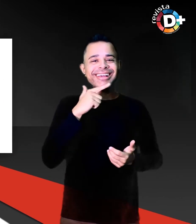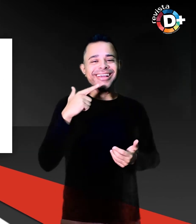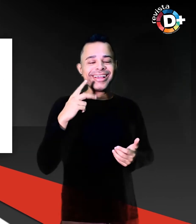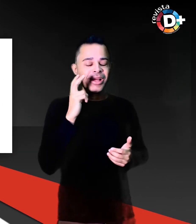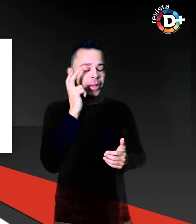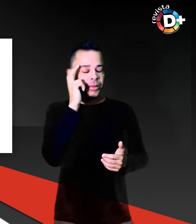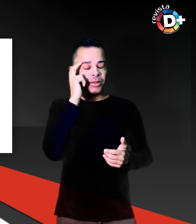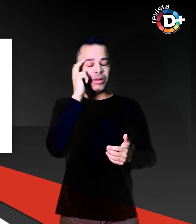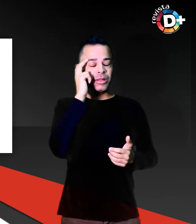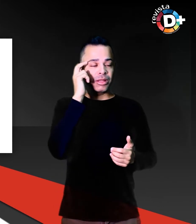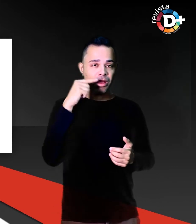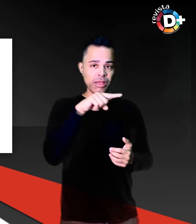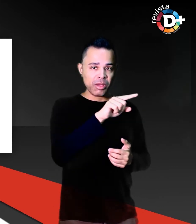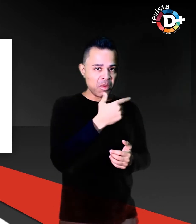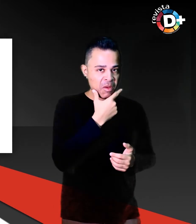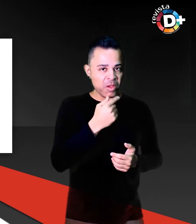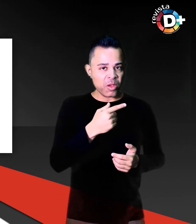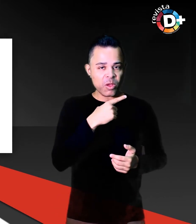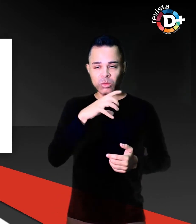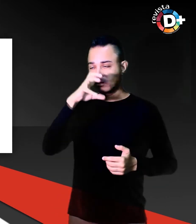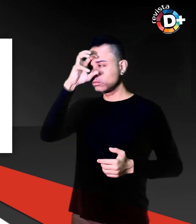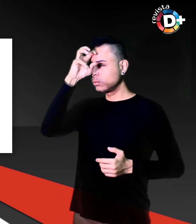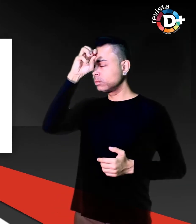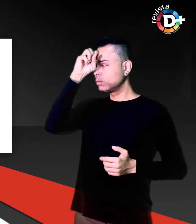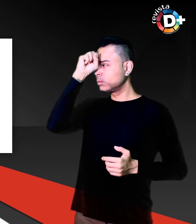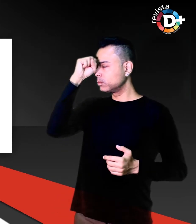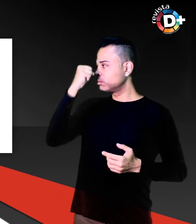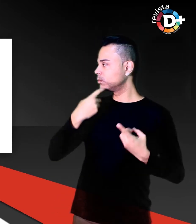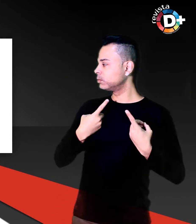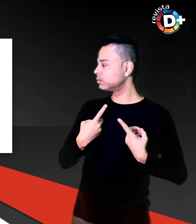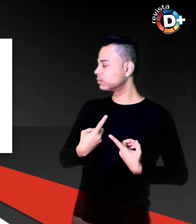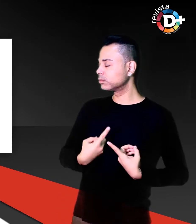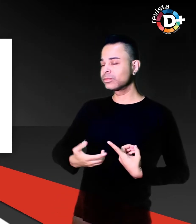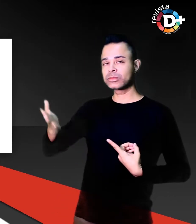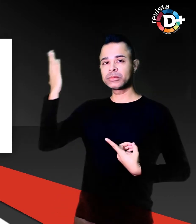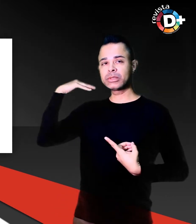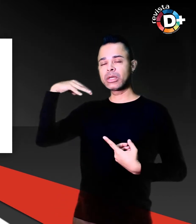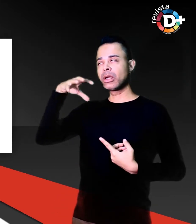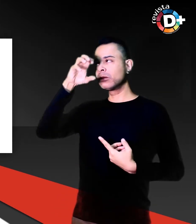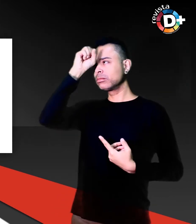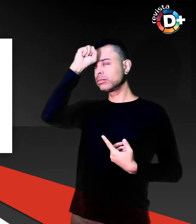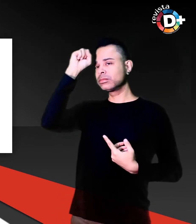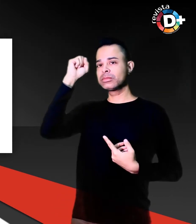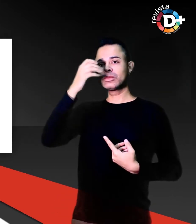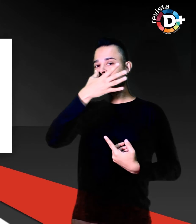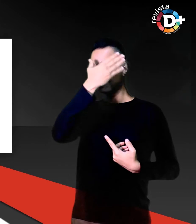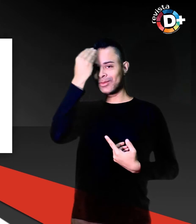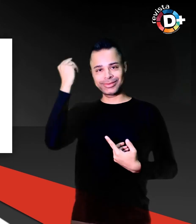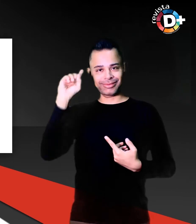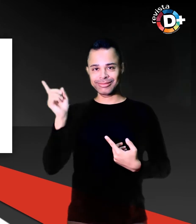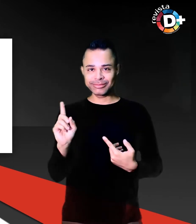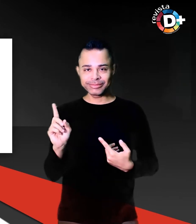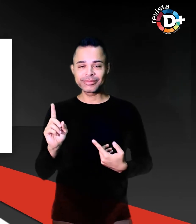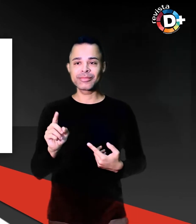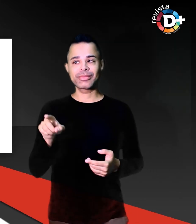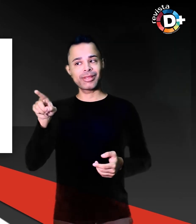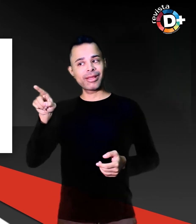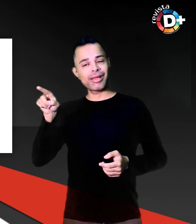passado. A cada dia, Lou busca alternativas para motivá-lo a reencontrar na vida um